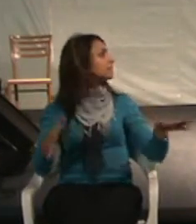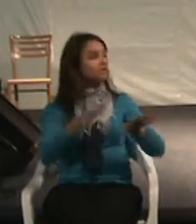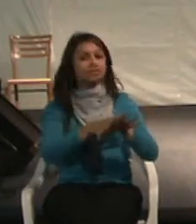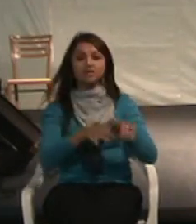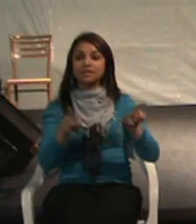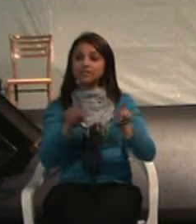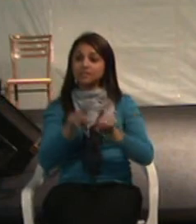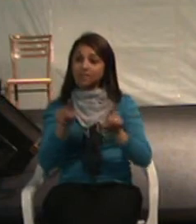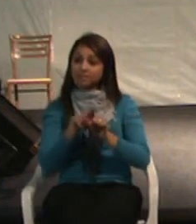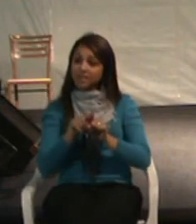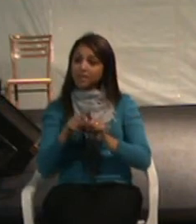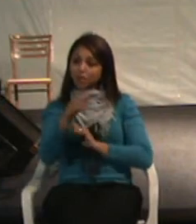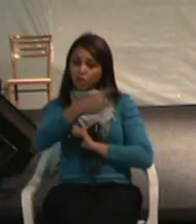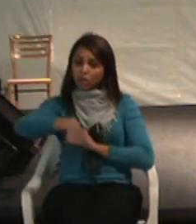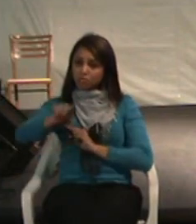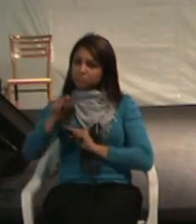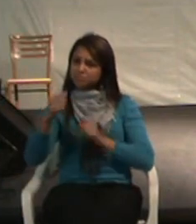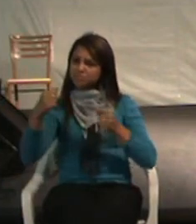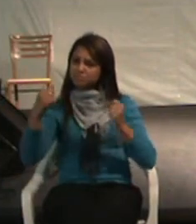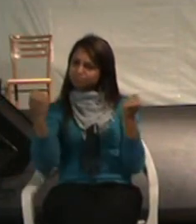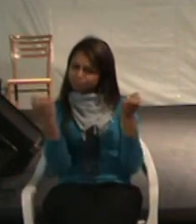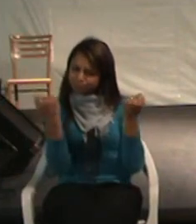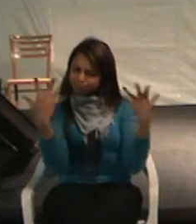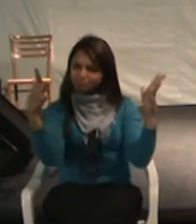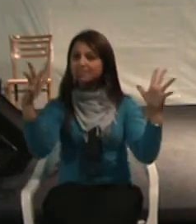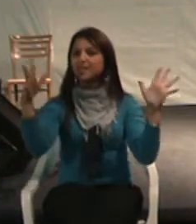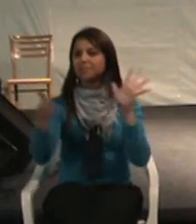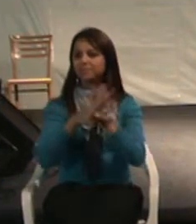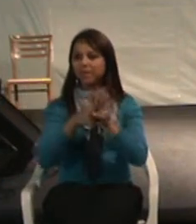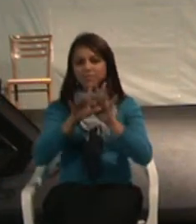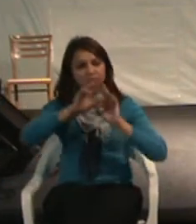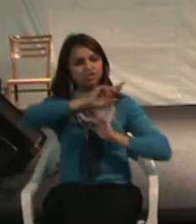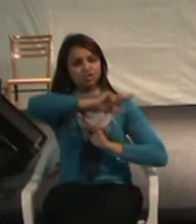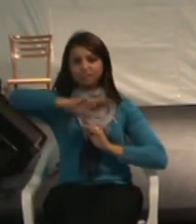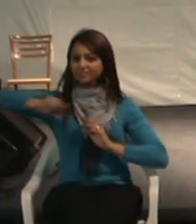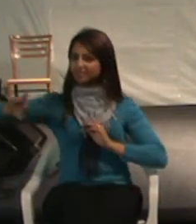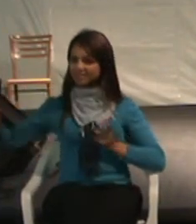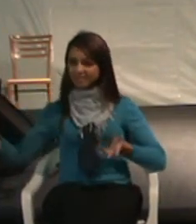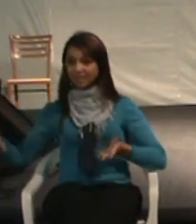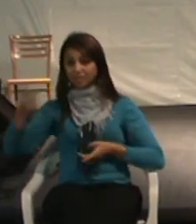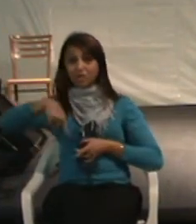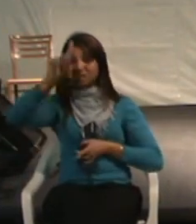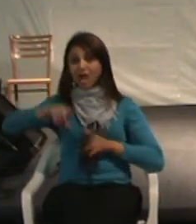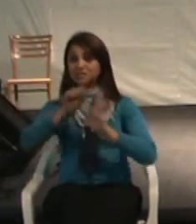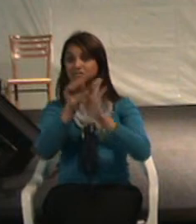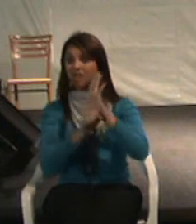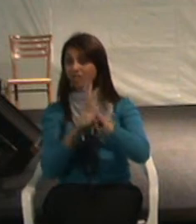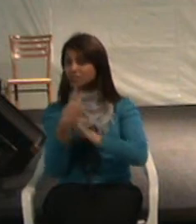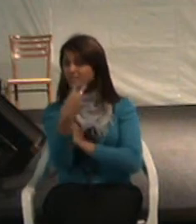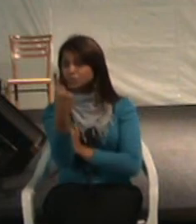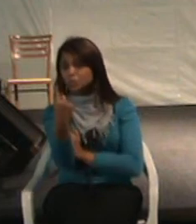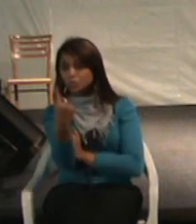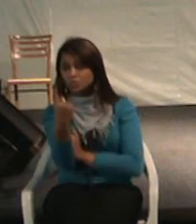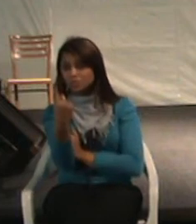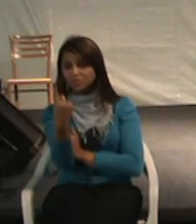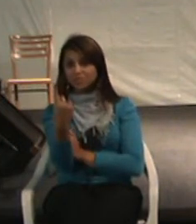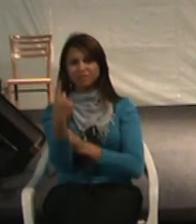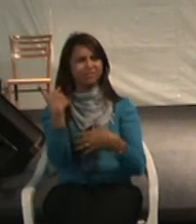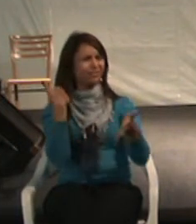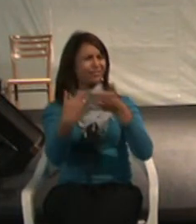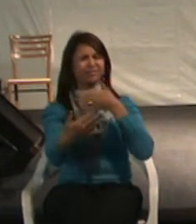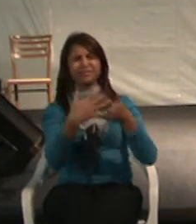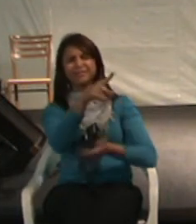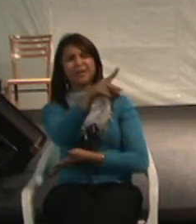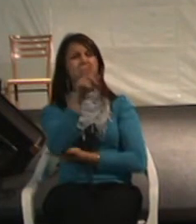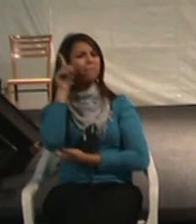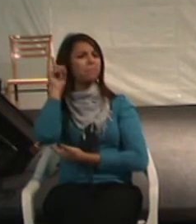celebrar as diferenças. Nós estamos, pessoal, no século XXI. Não importa se você é